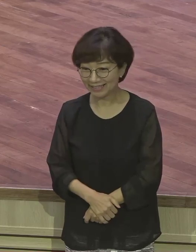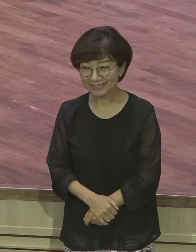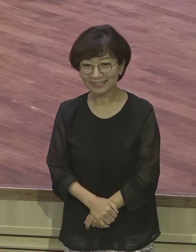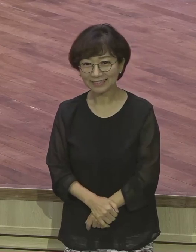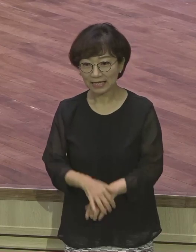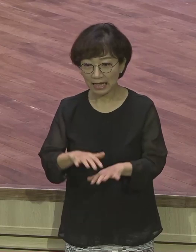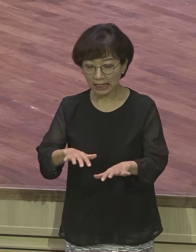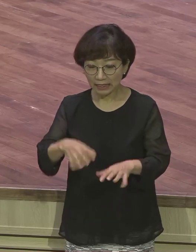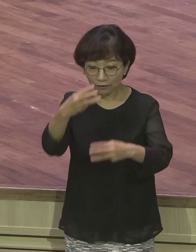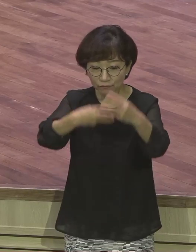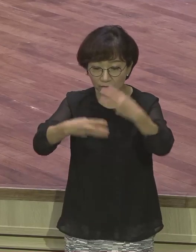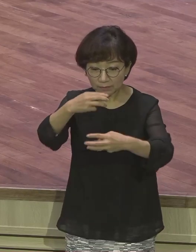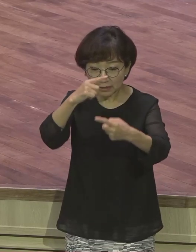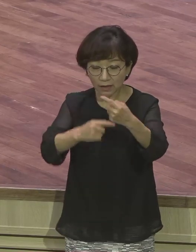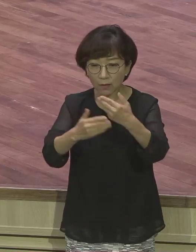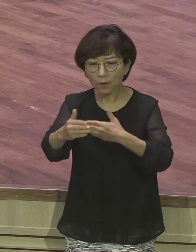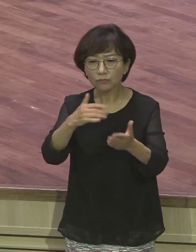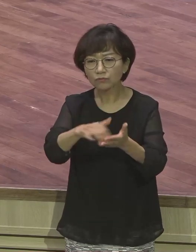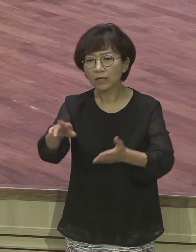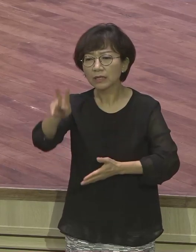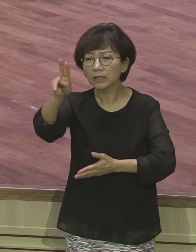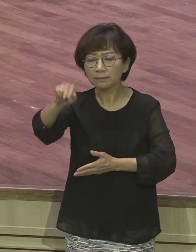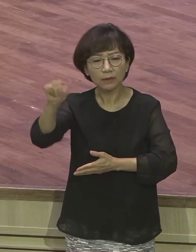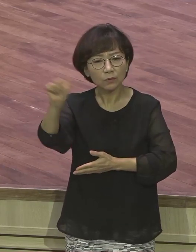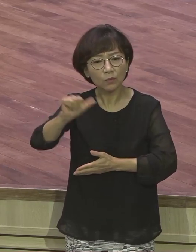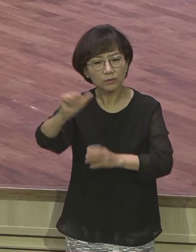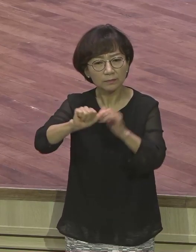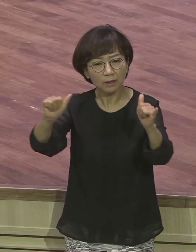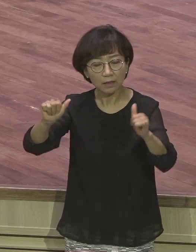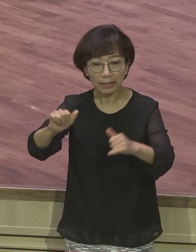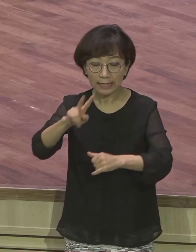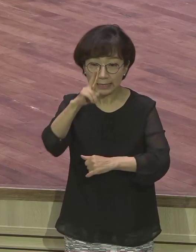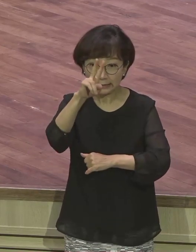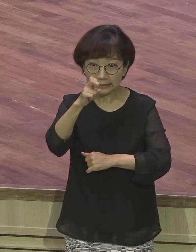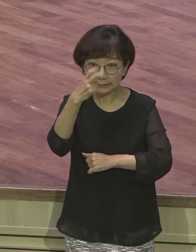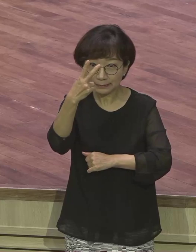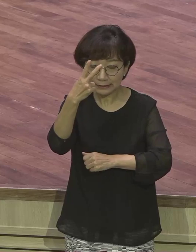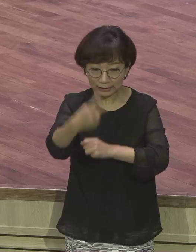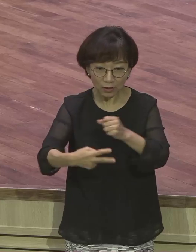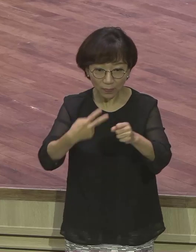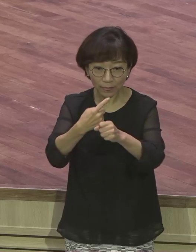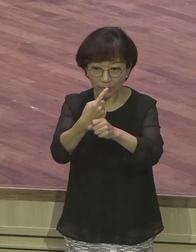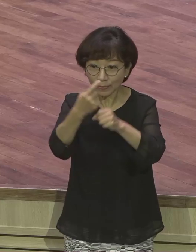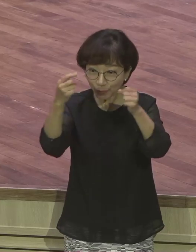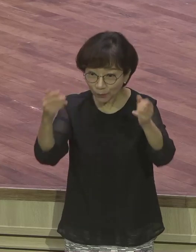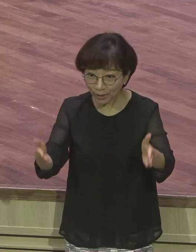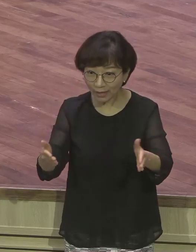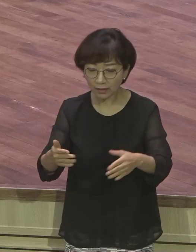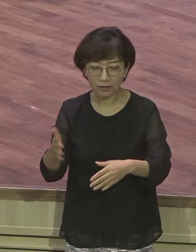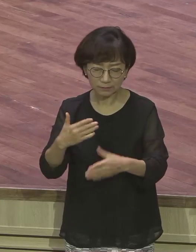2만 5체명 지금 22년째 하는데 사고 하나 없어요. 저 광주에서 김재중